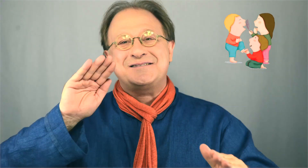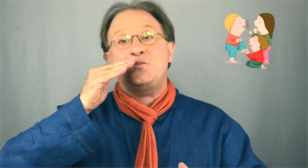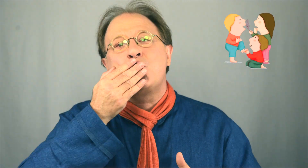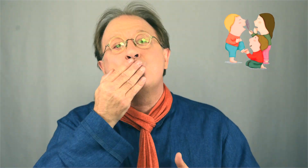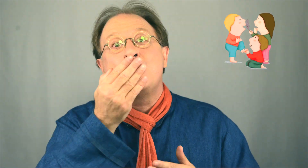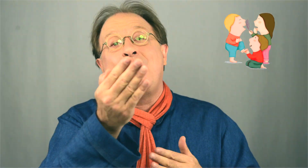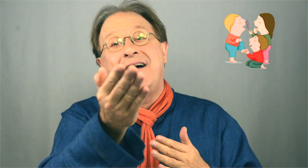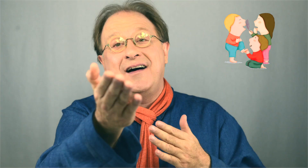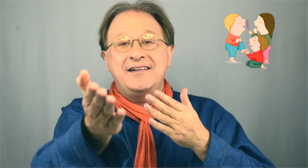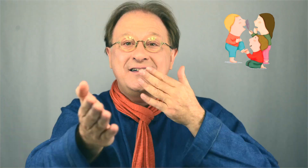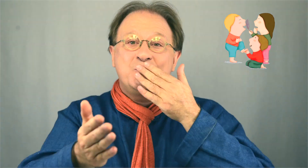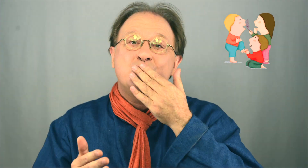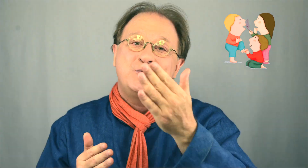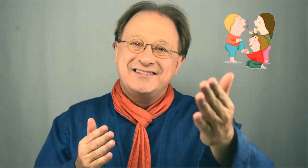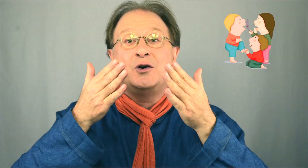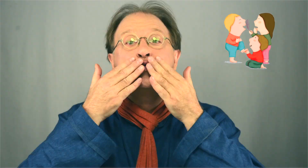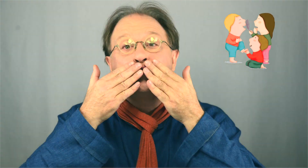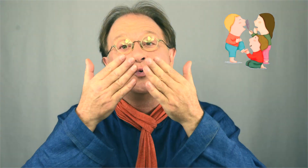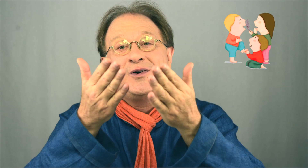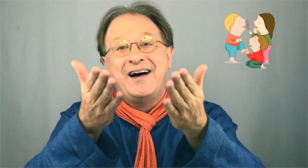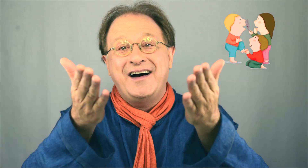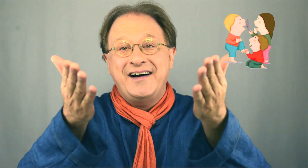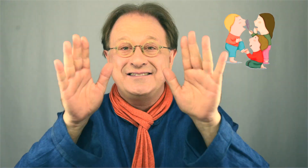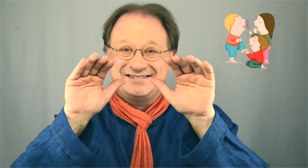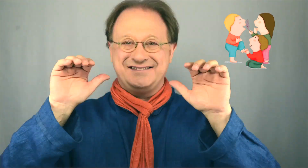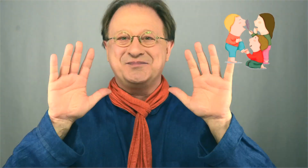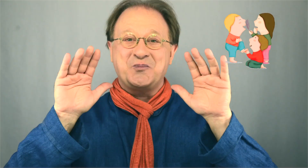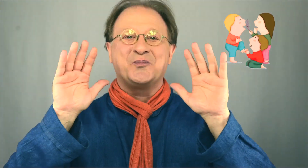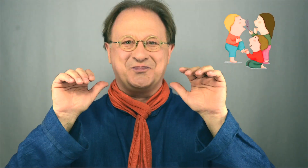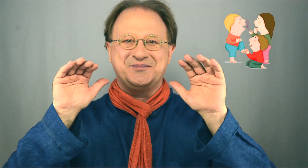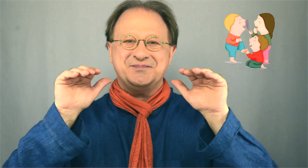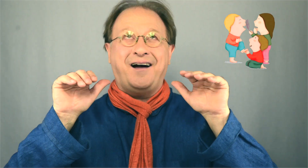te dit Au revoir